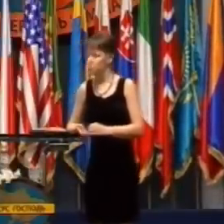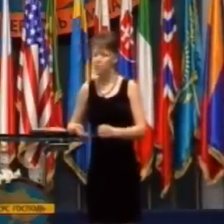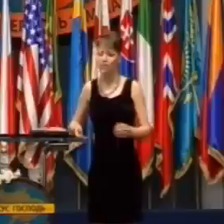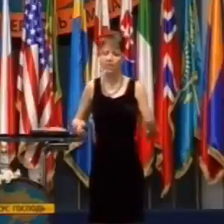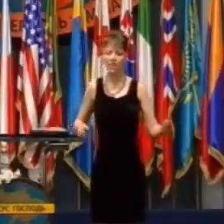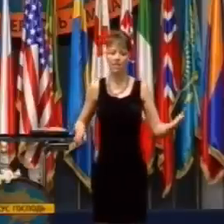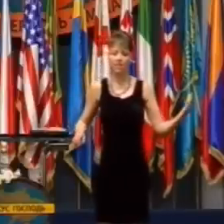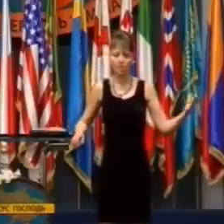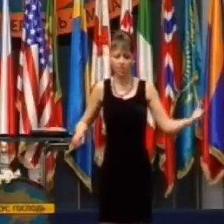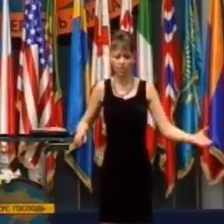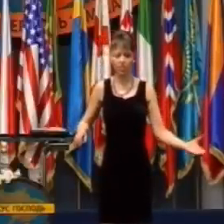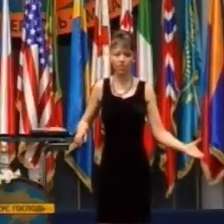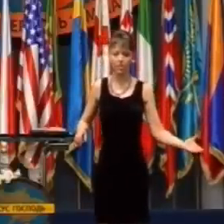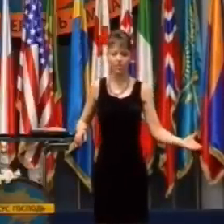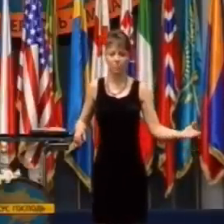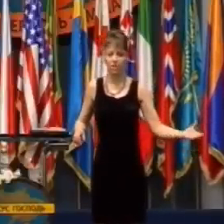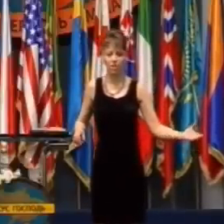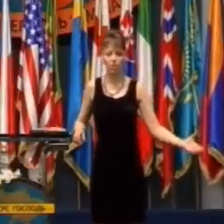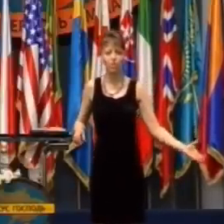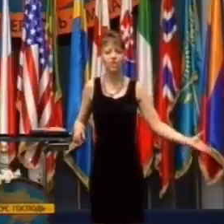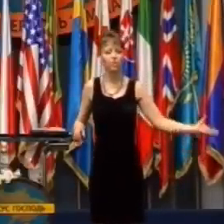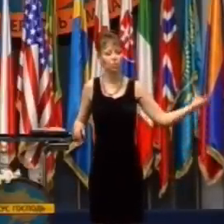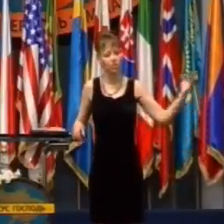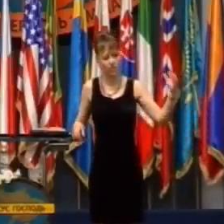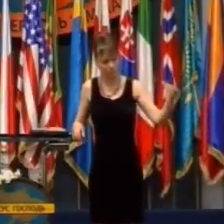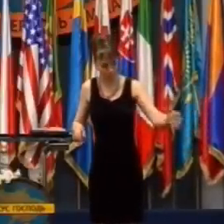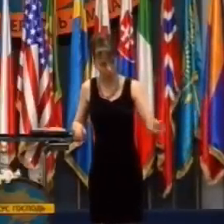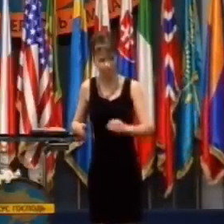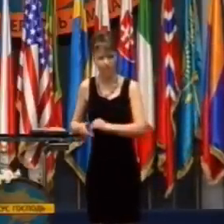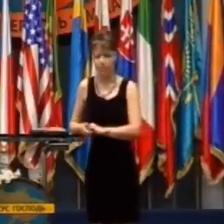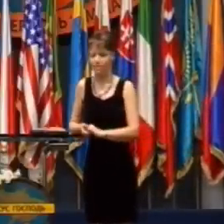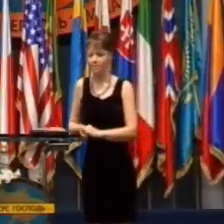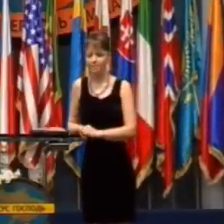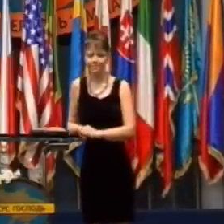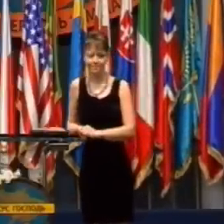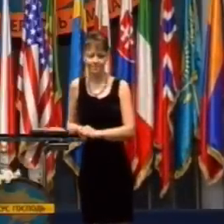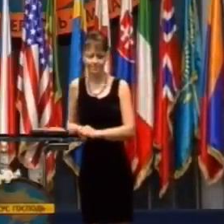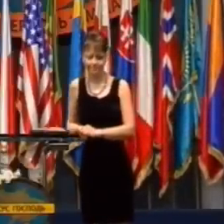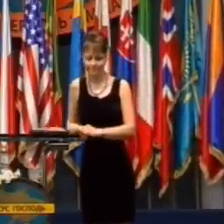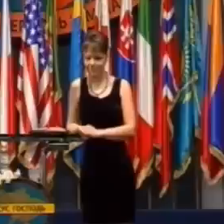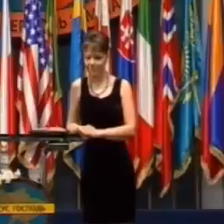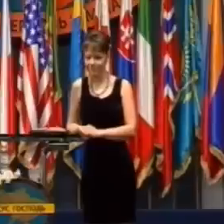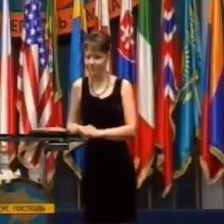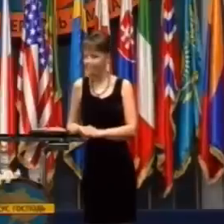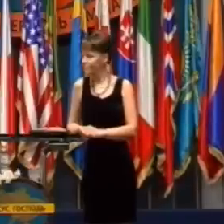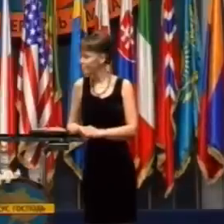Vzali sme zo sebou zo pár mladých ľudí, ktorých naša céra poznala a